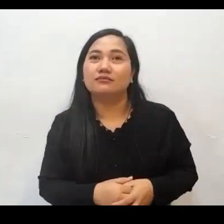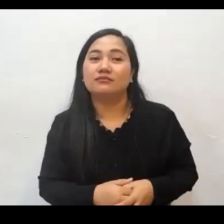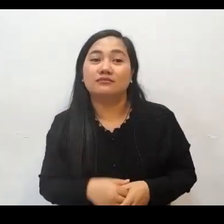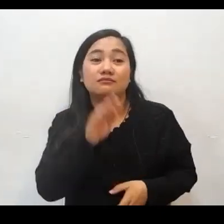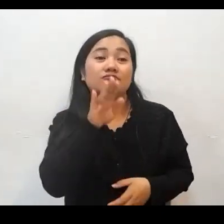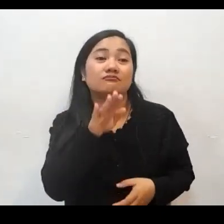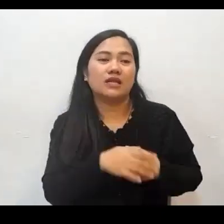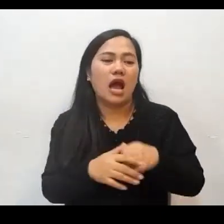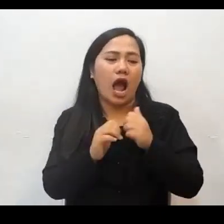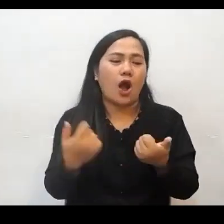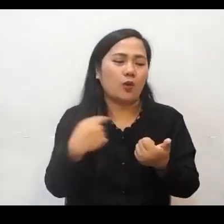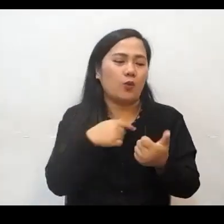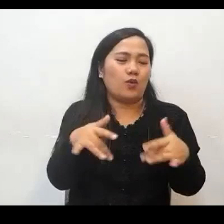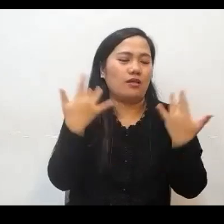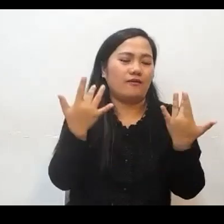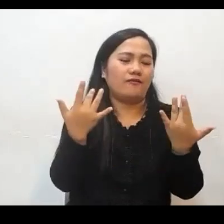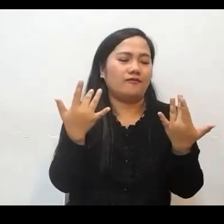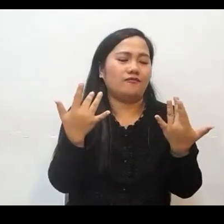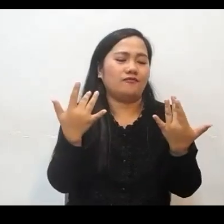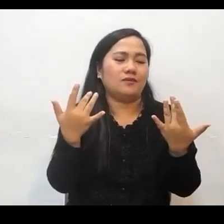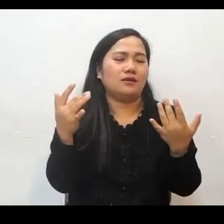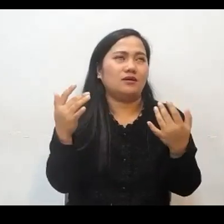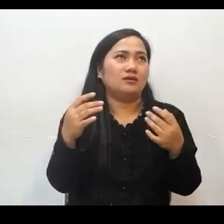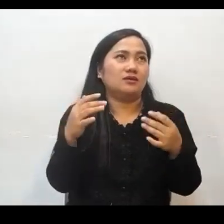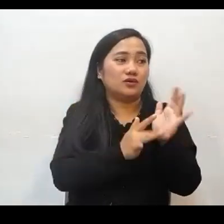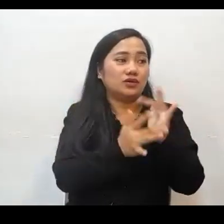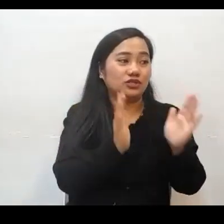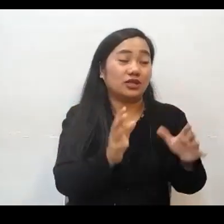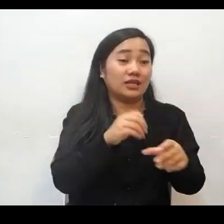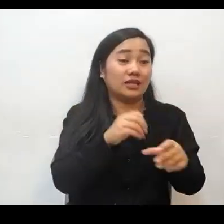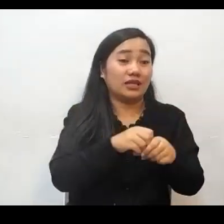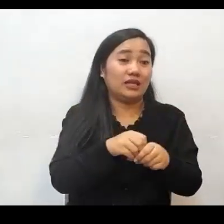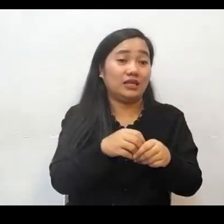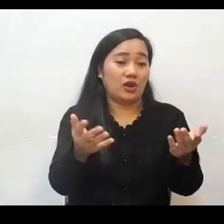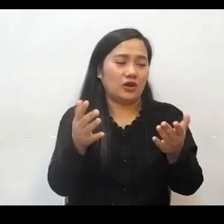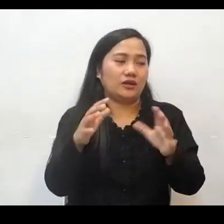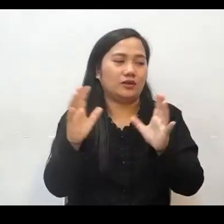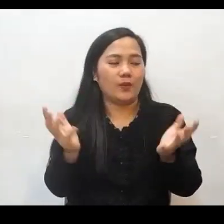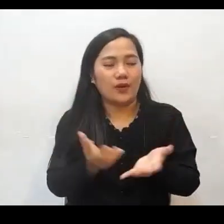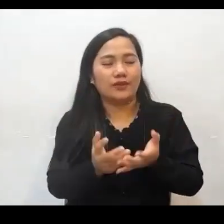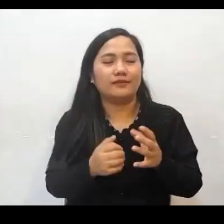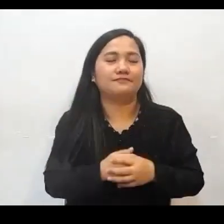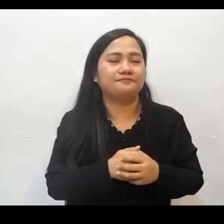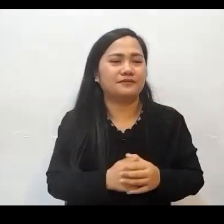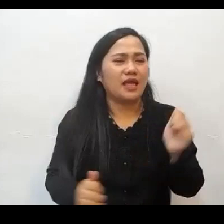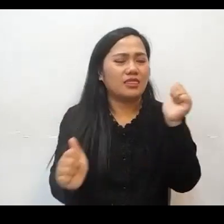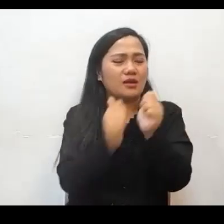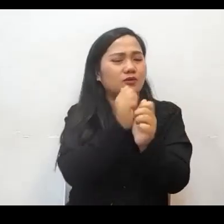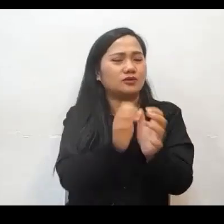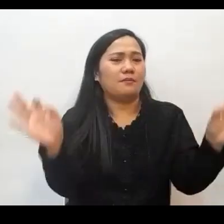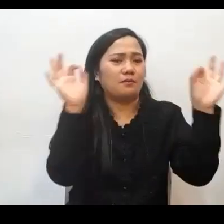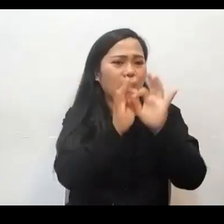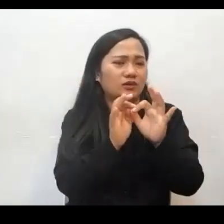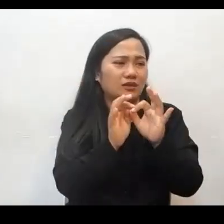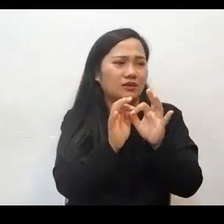Na paano ba tayo mabubuhay bilang isang kristyano sa sanlibutan ito. The most important part is separation. Kaya